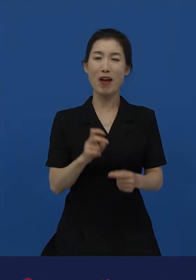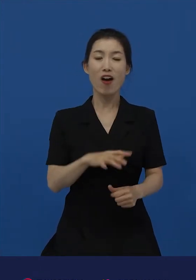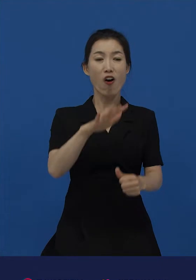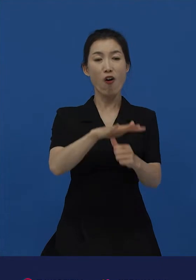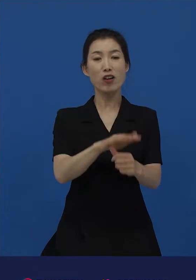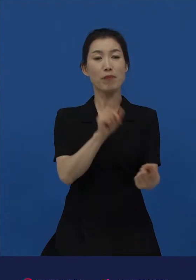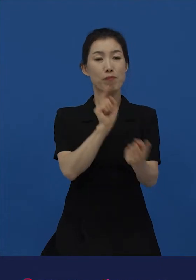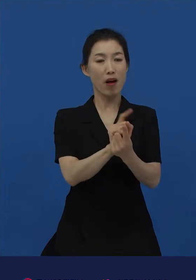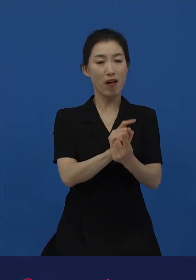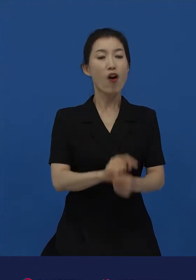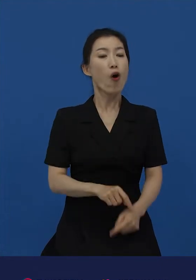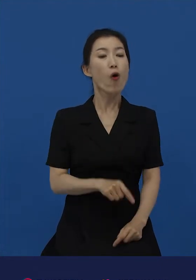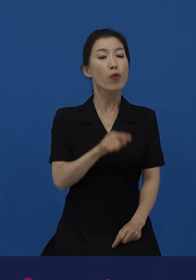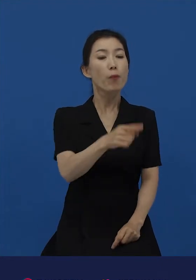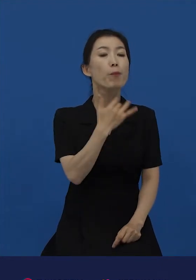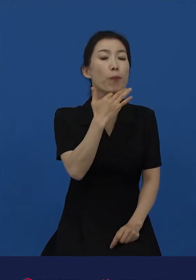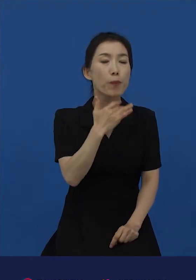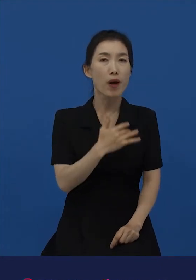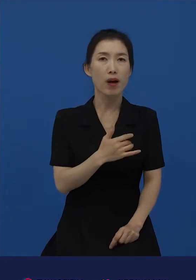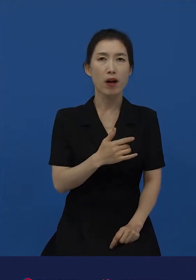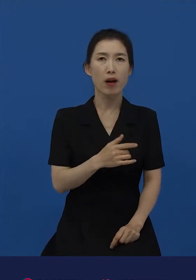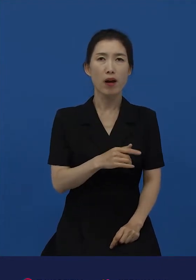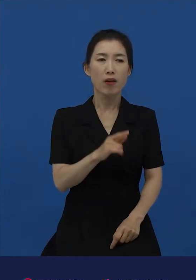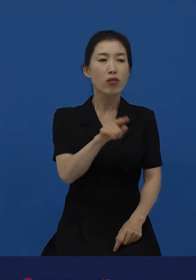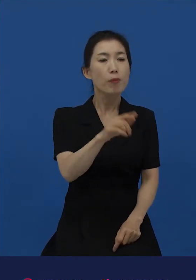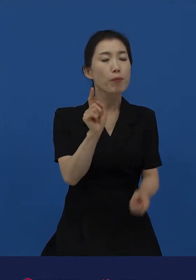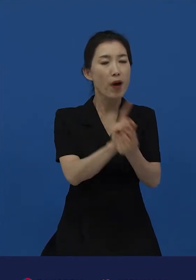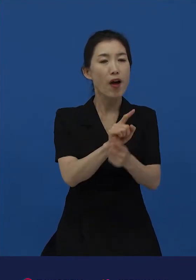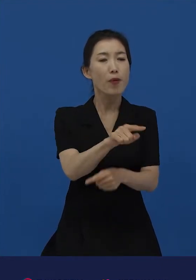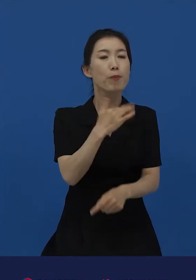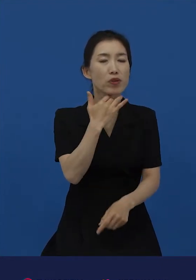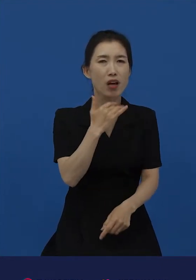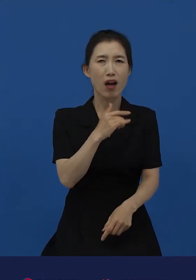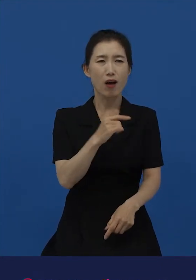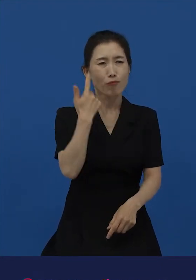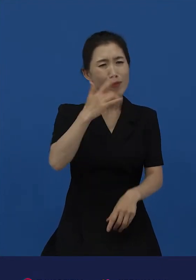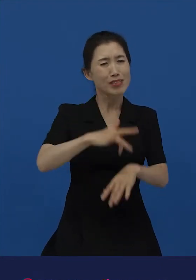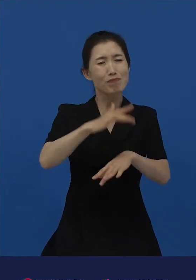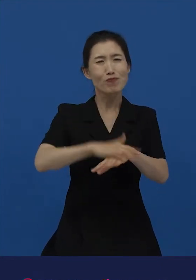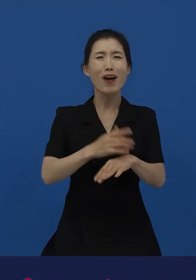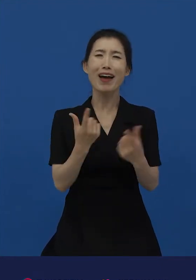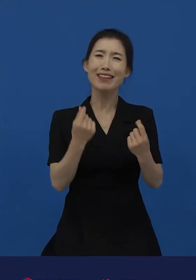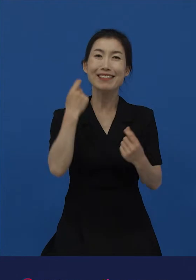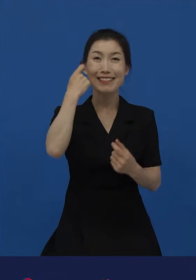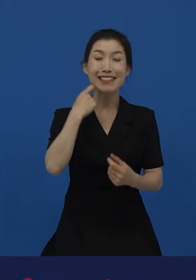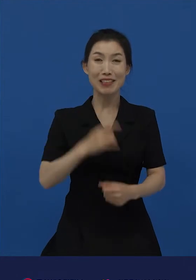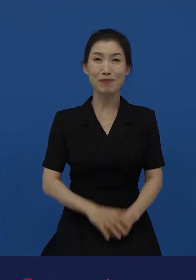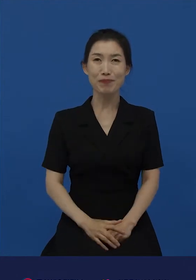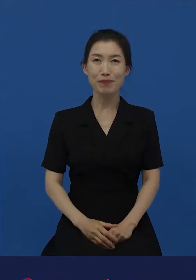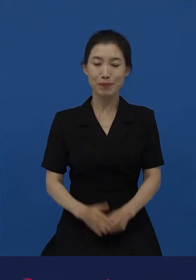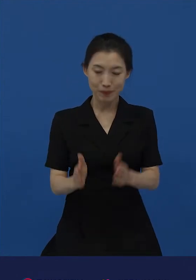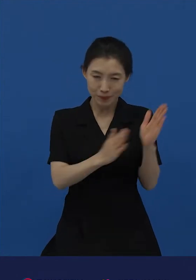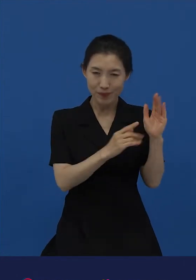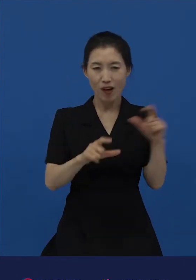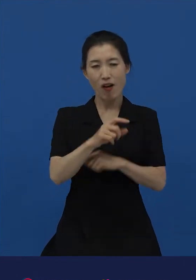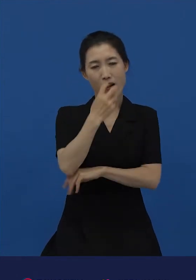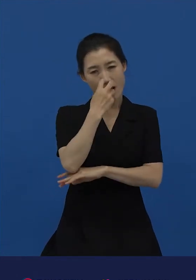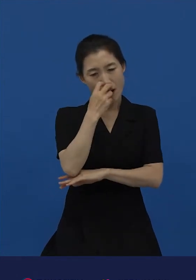만났다? 너 몇 살이니? 라고 말한다. 이렇게 습관이 형성되어 있는 것처럼 보입니다. 더 눈여겨봐야 할 것은